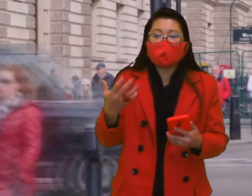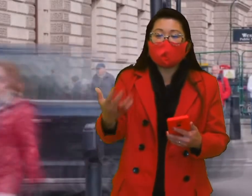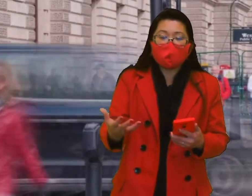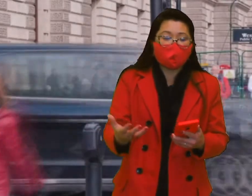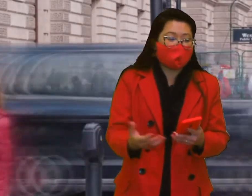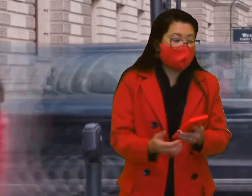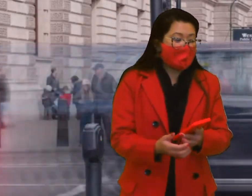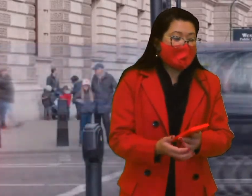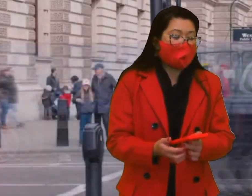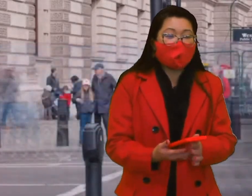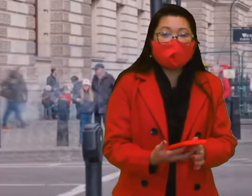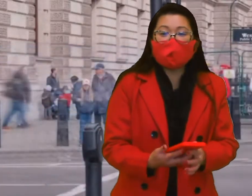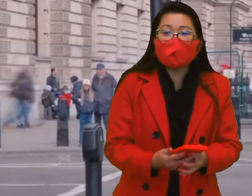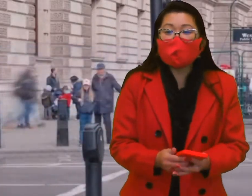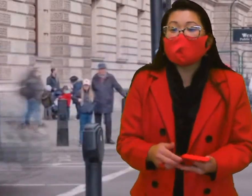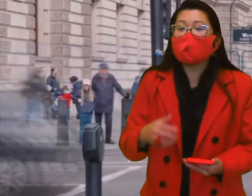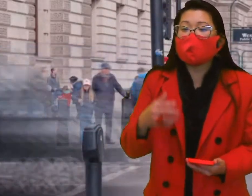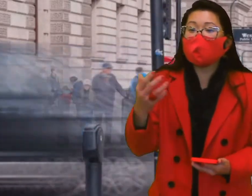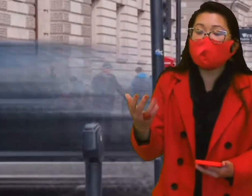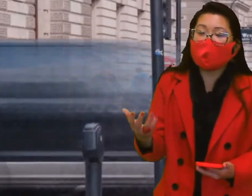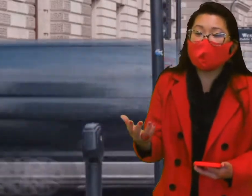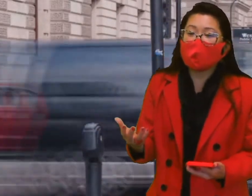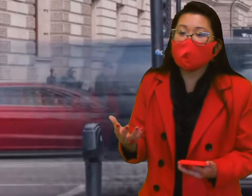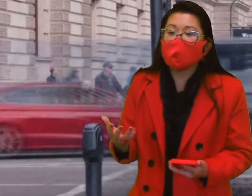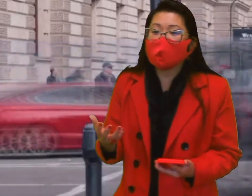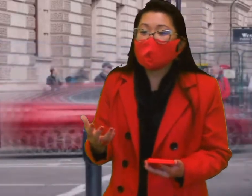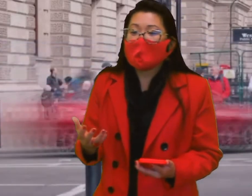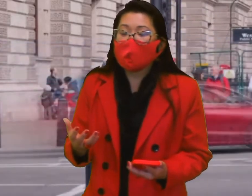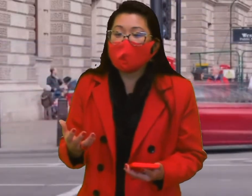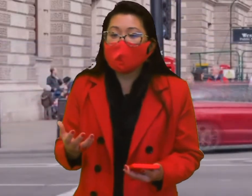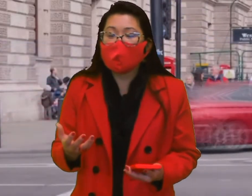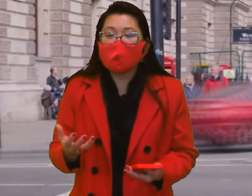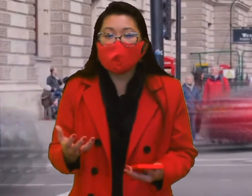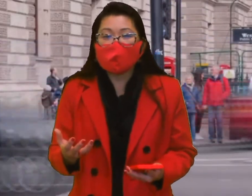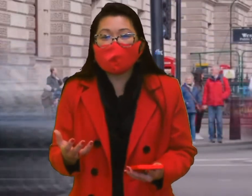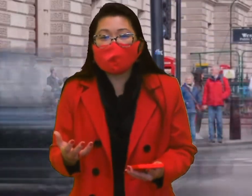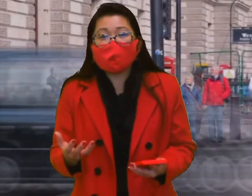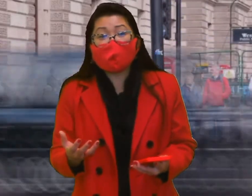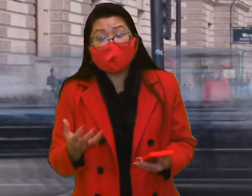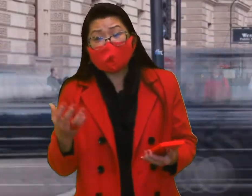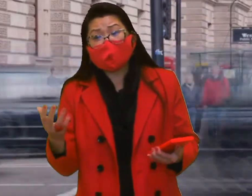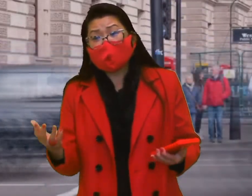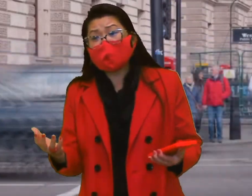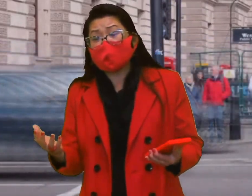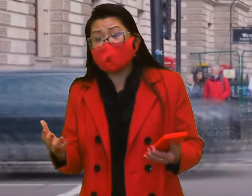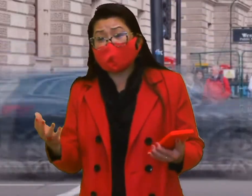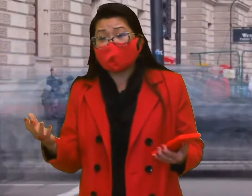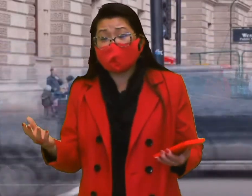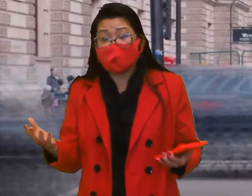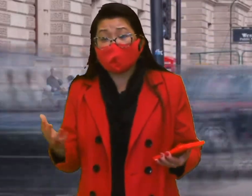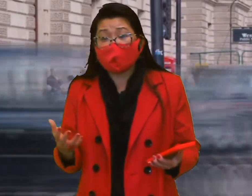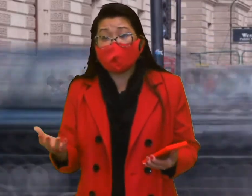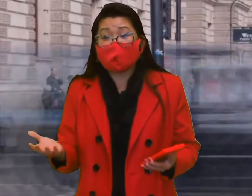isso, né? Lembrando que existe aí um texto que foi trazido para vocês